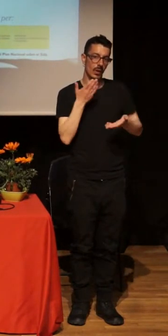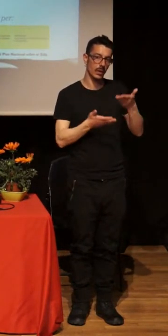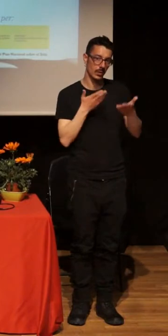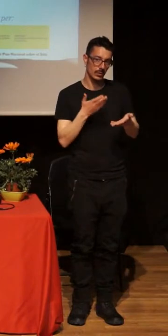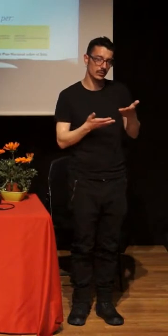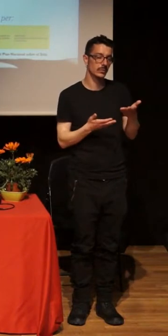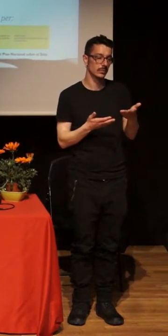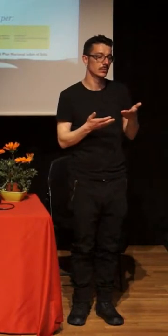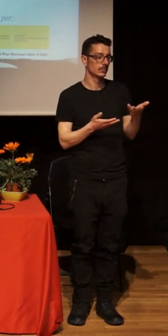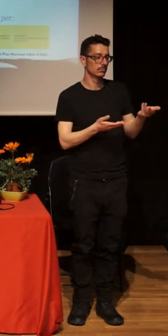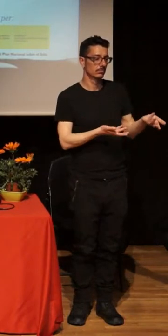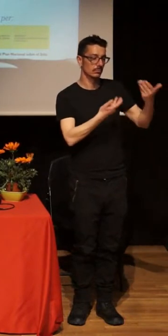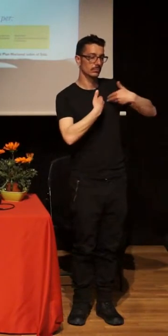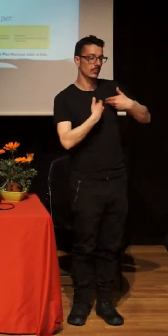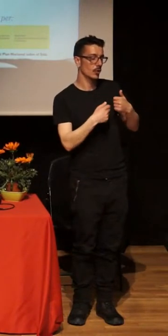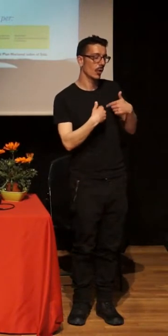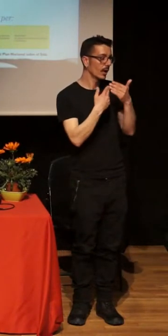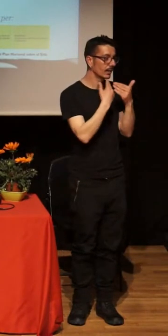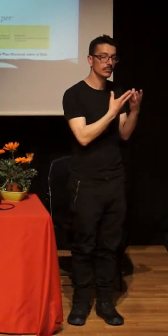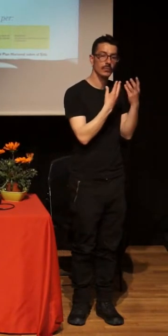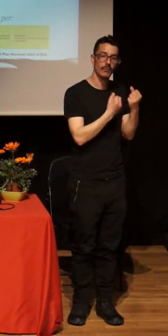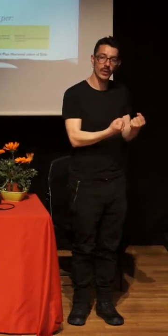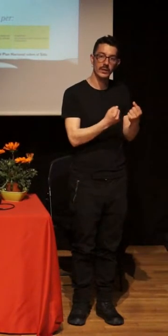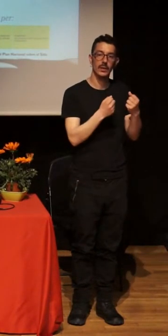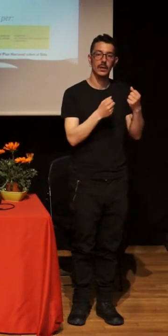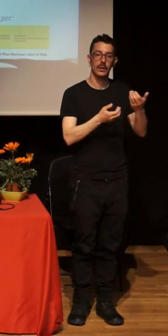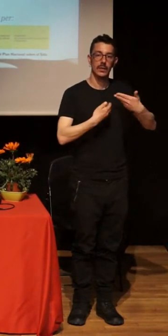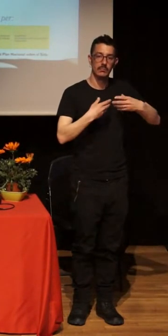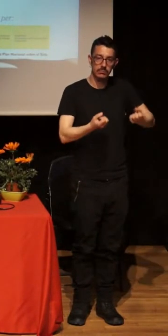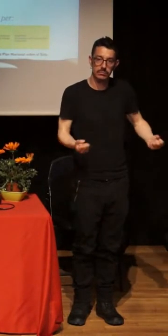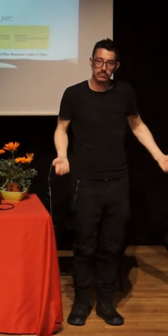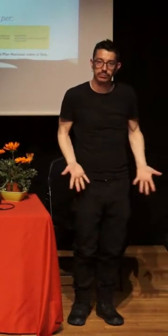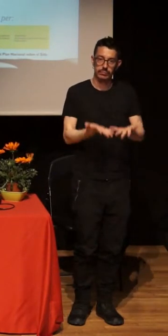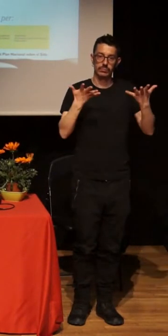muy agradezco un montón ese impulso que le habéis dado a todo ese tema.